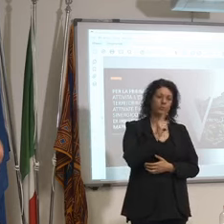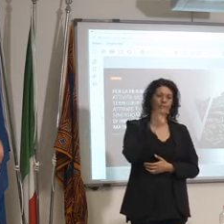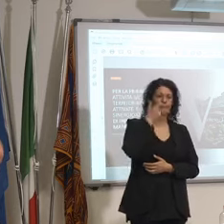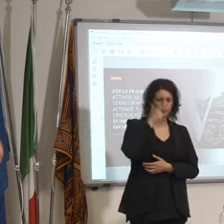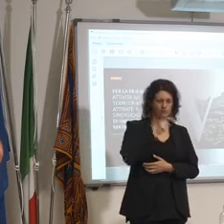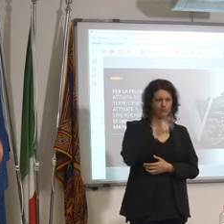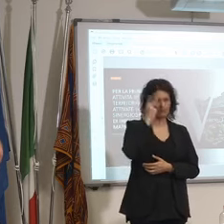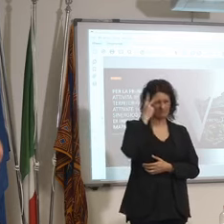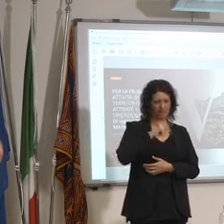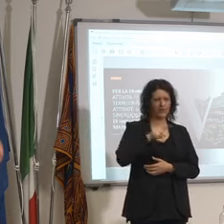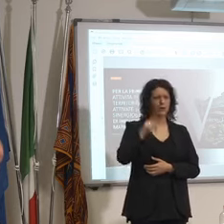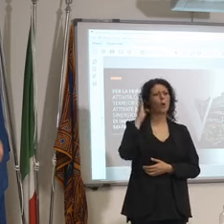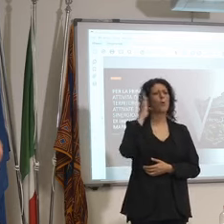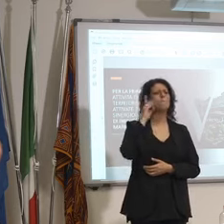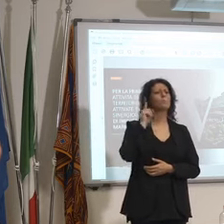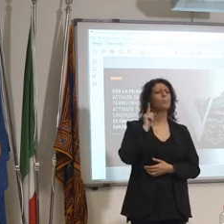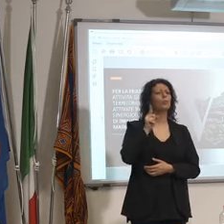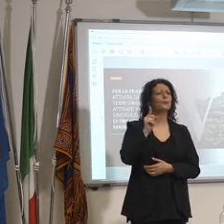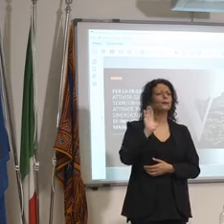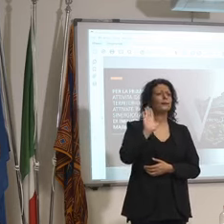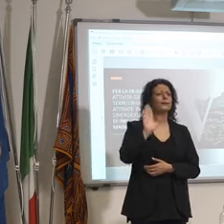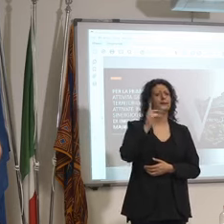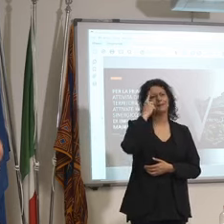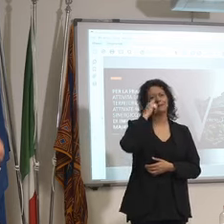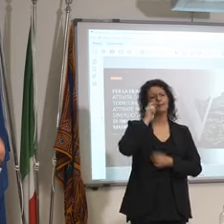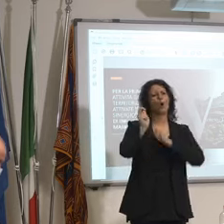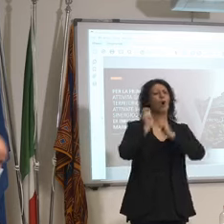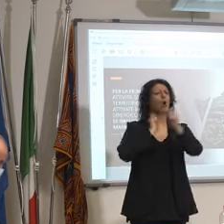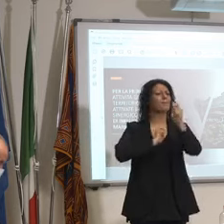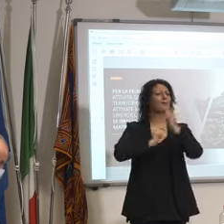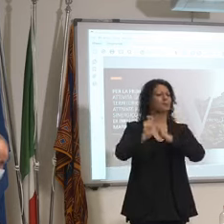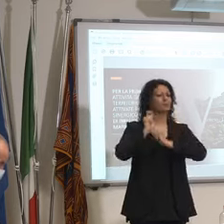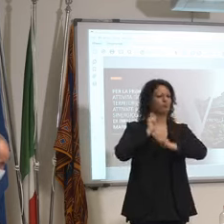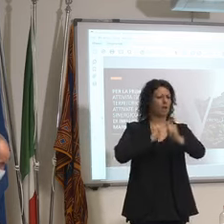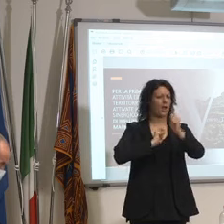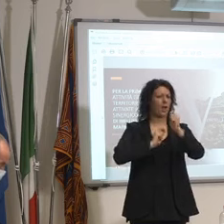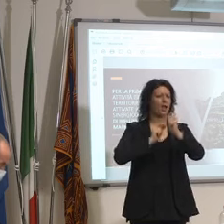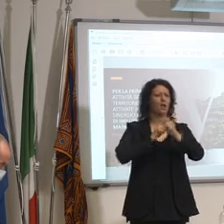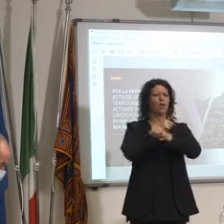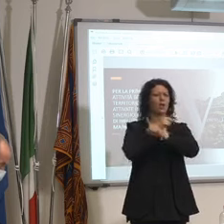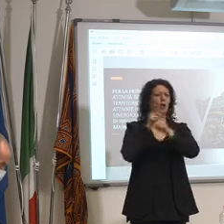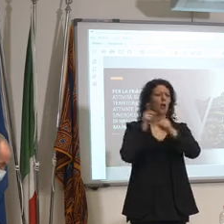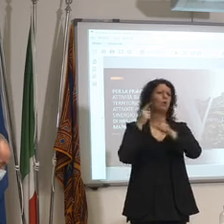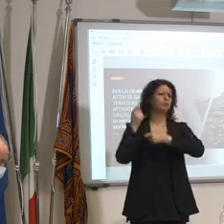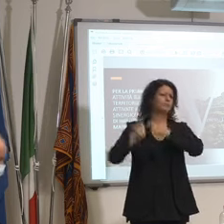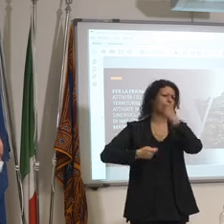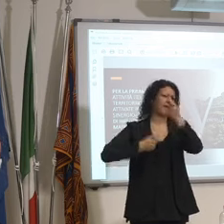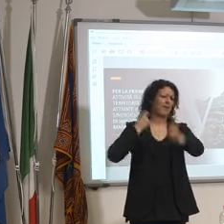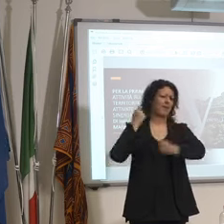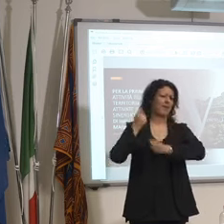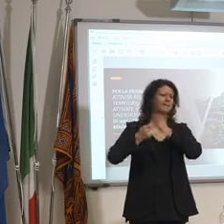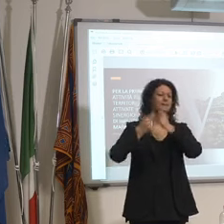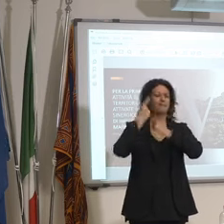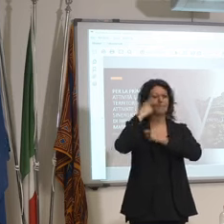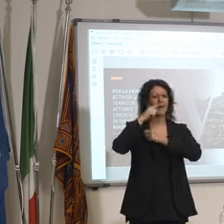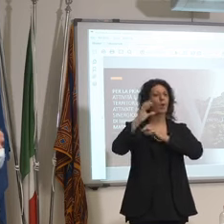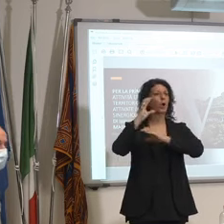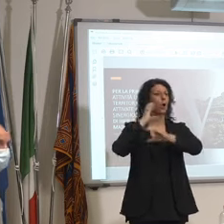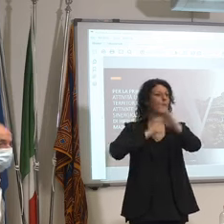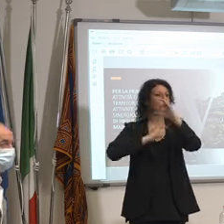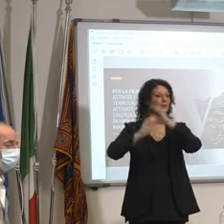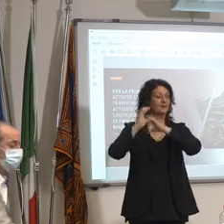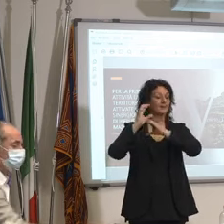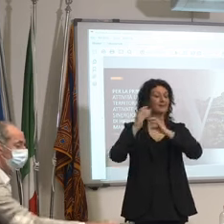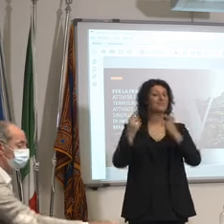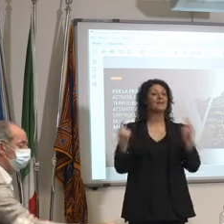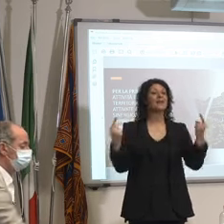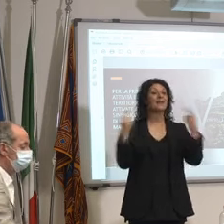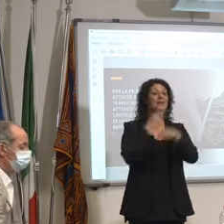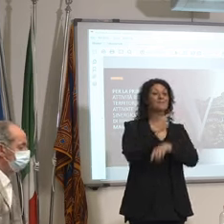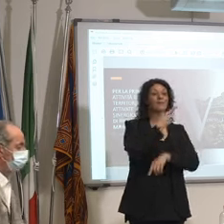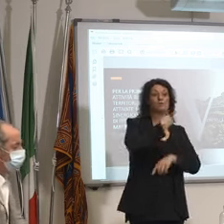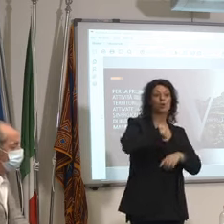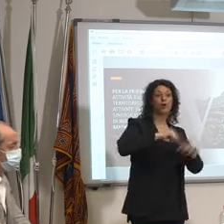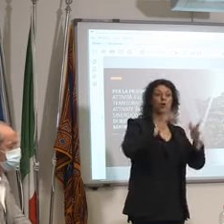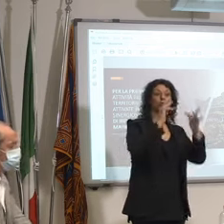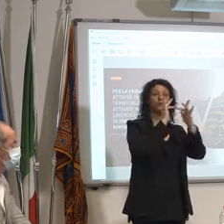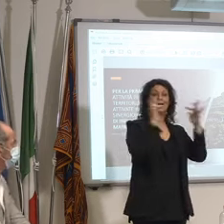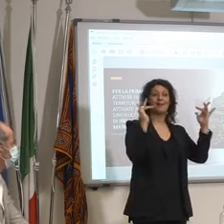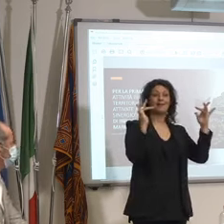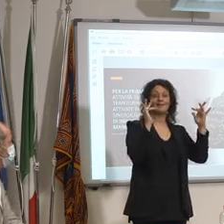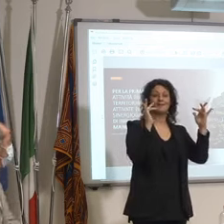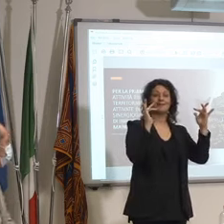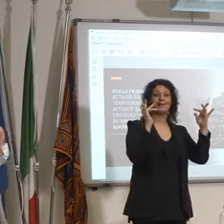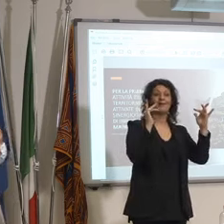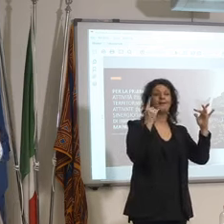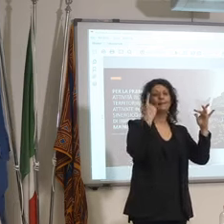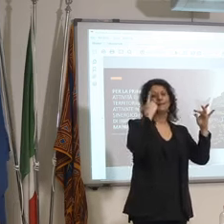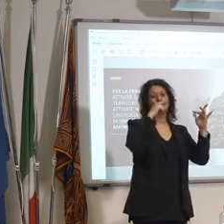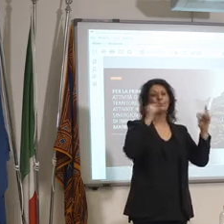tra l'altro spende milioni di euro forse centinaia di milioni di euro in comunicazione il nostro è alternativo vuole